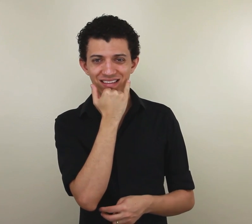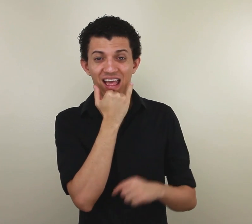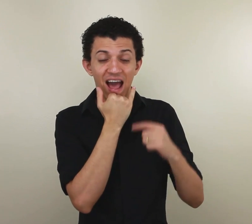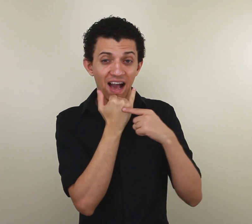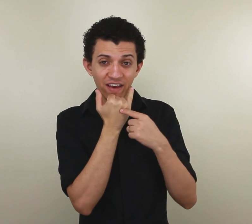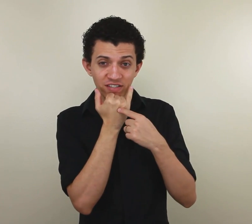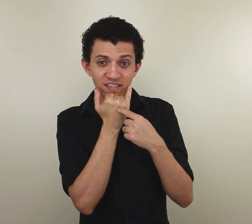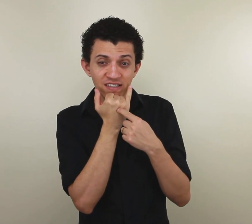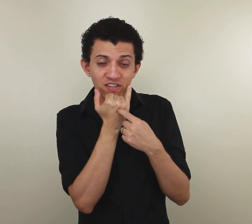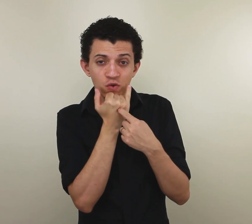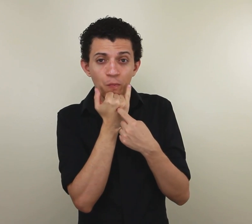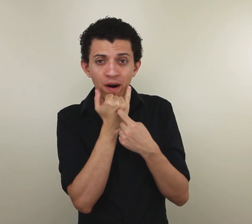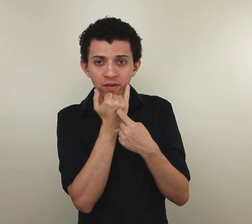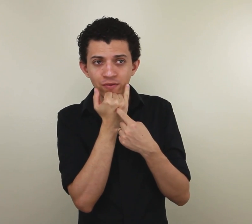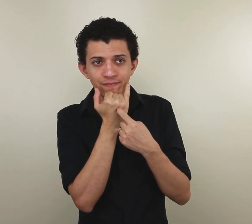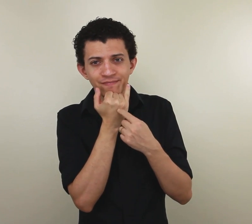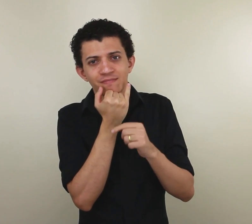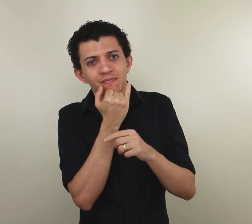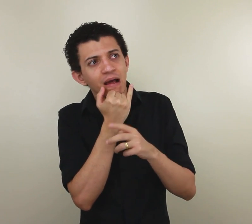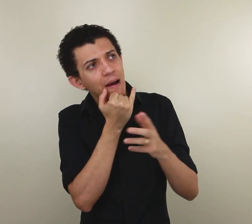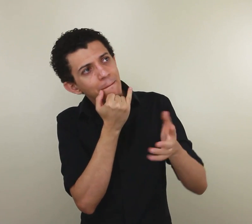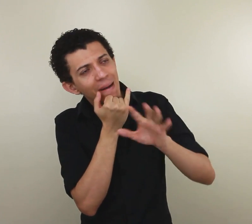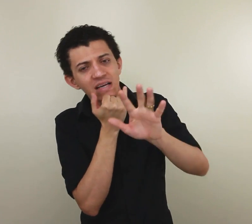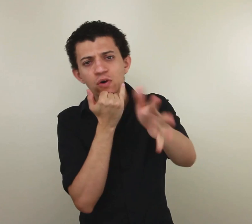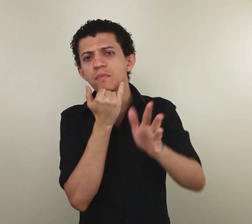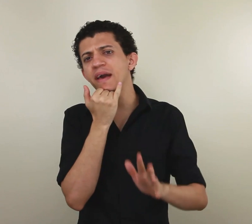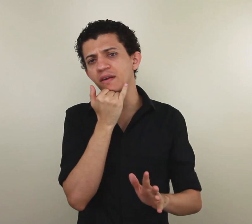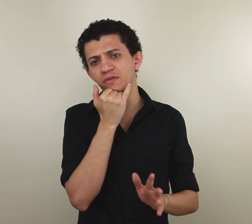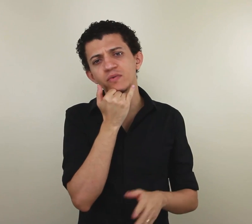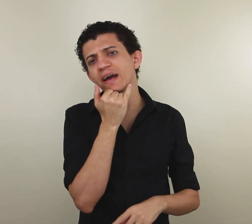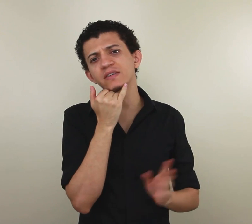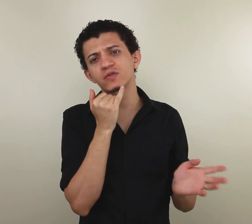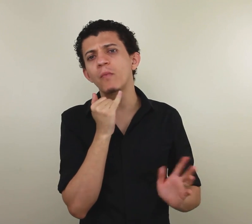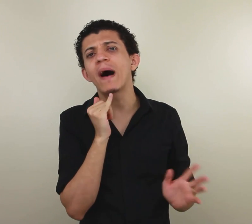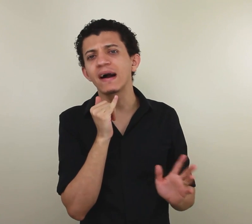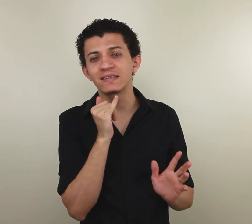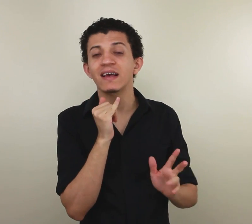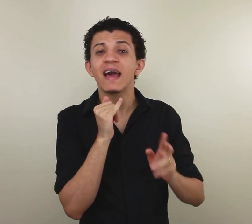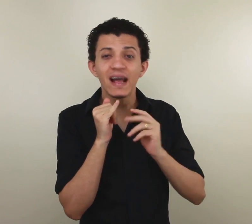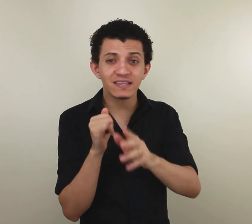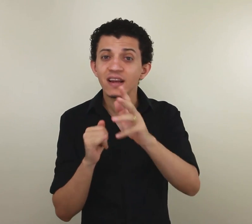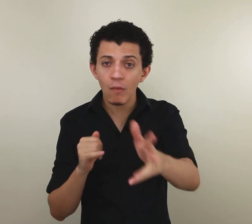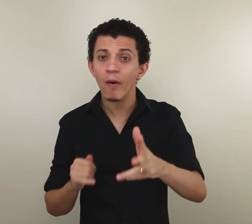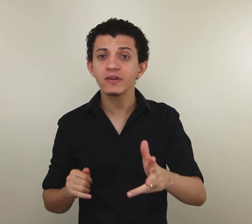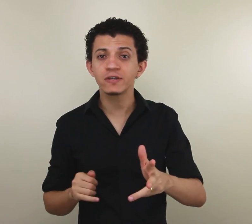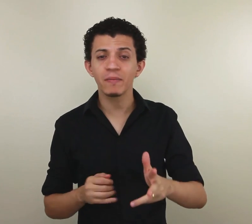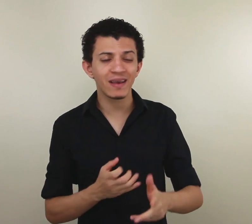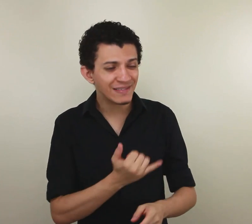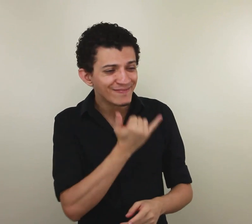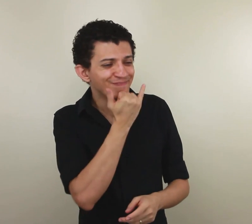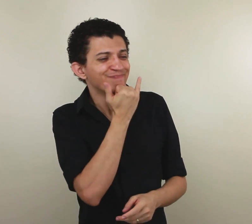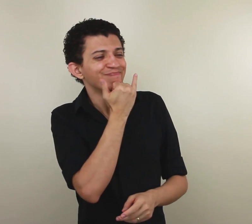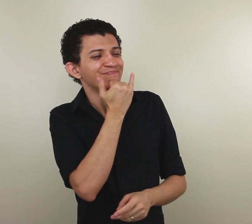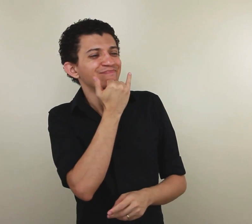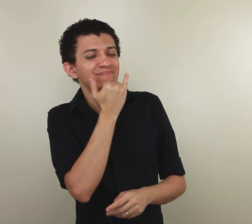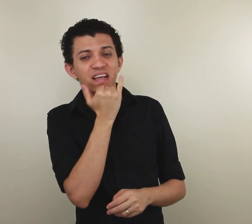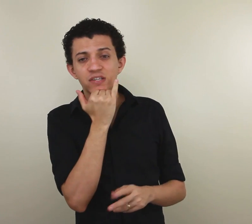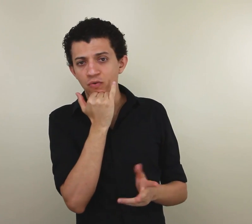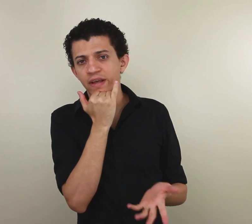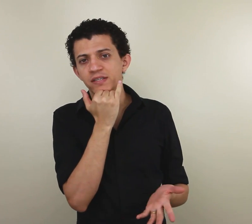Aqui você está se desculpando. Mais ou menos. Não é desculpar-se. É dizer não pode também. Nesse contexto,